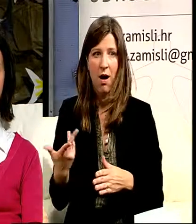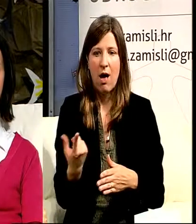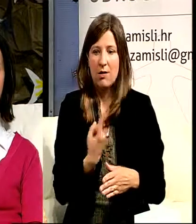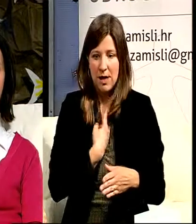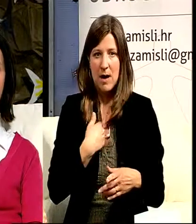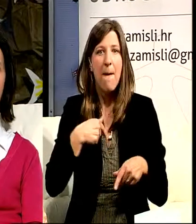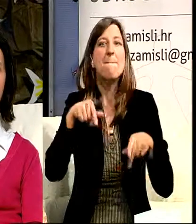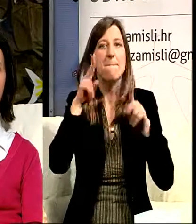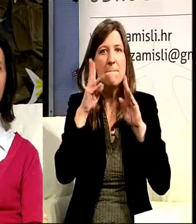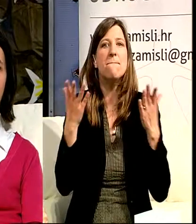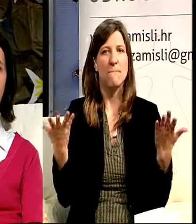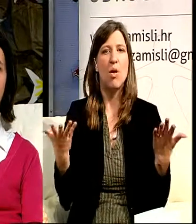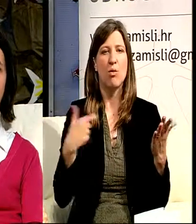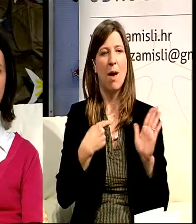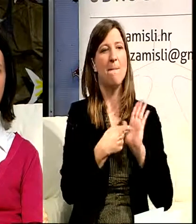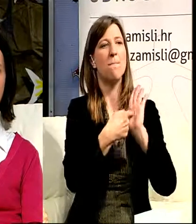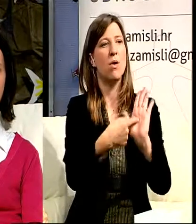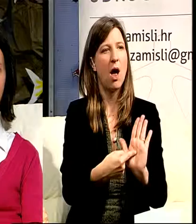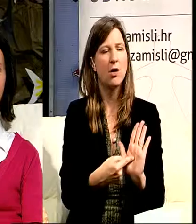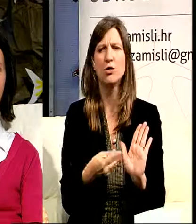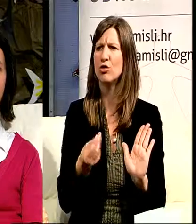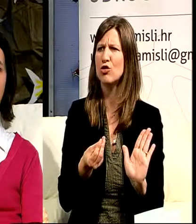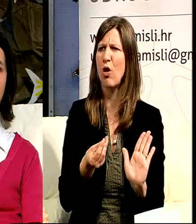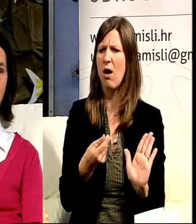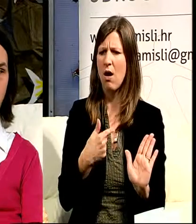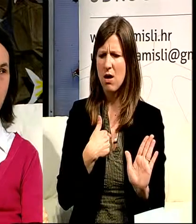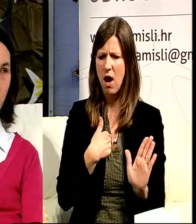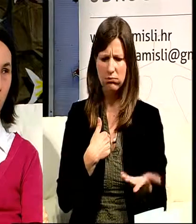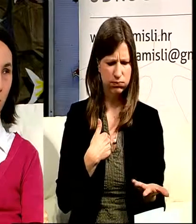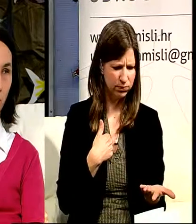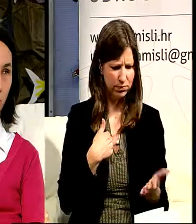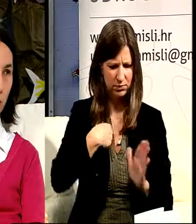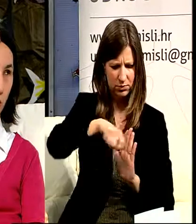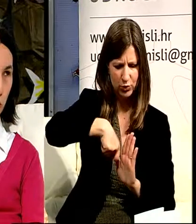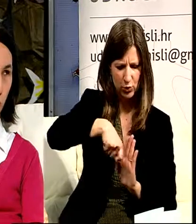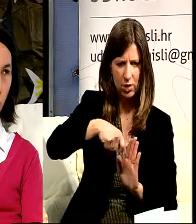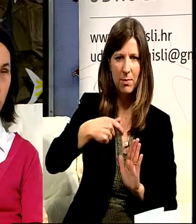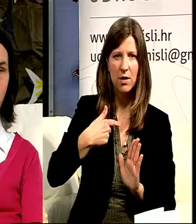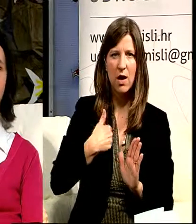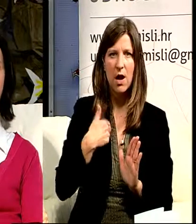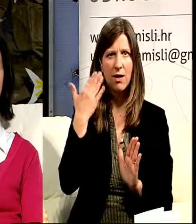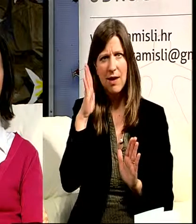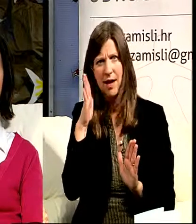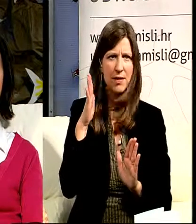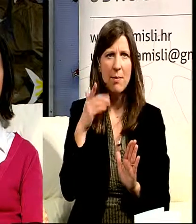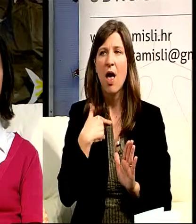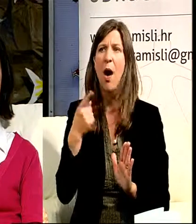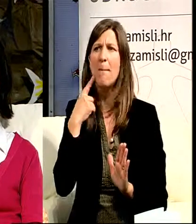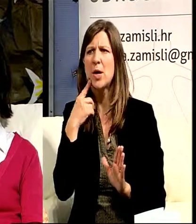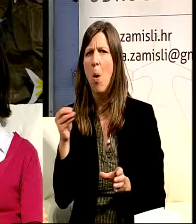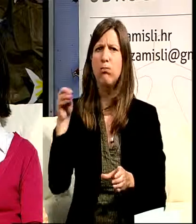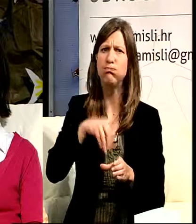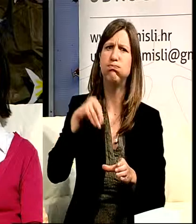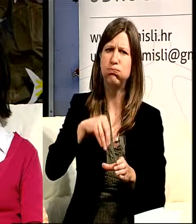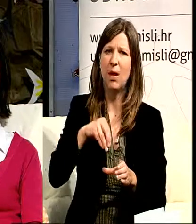razlika. Ja moram probati začin prije nego što ga stavim, jer znalo se dogodi da mi i namirno pomiješaju. Moja